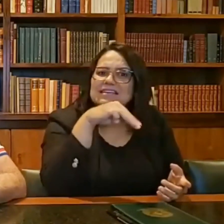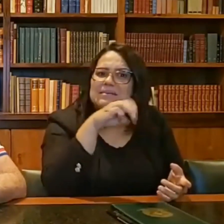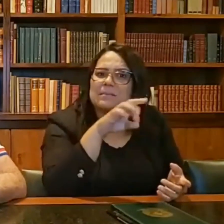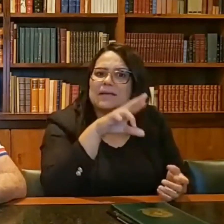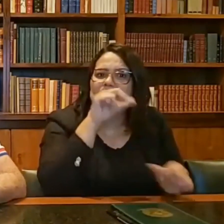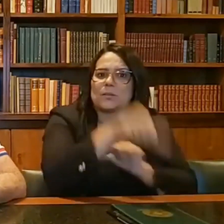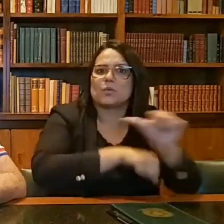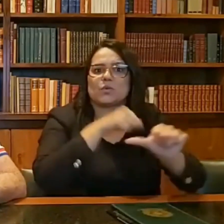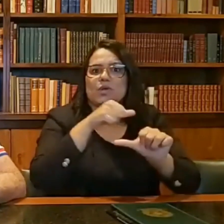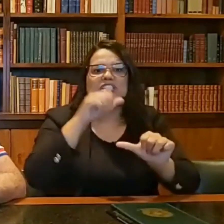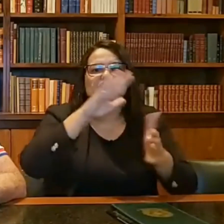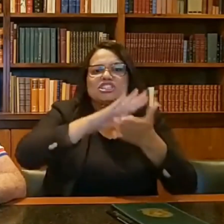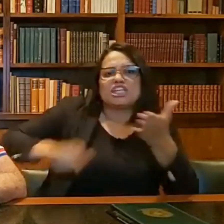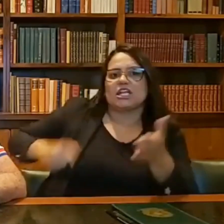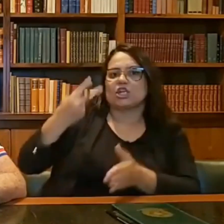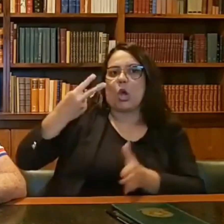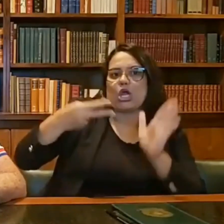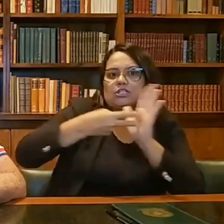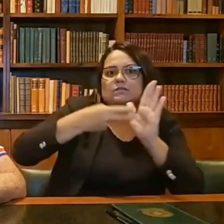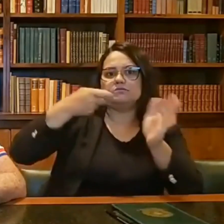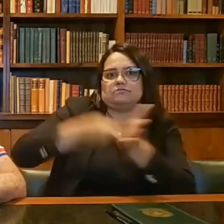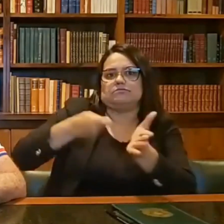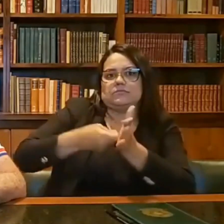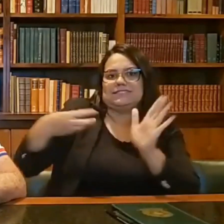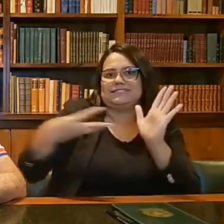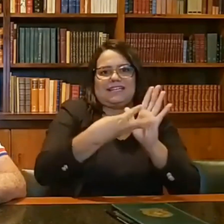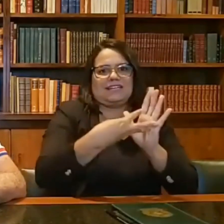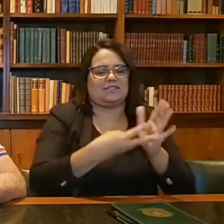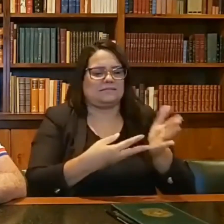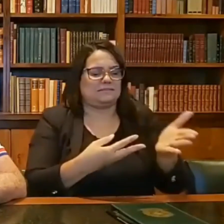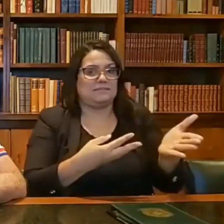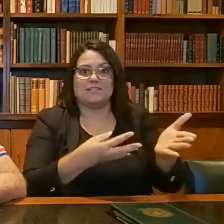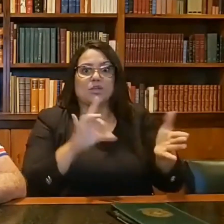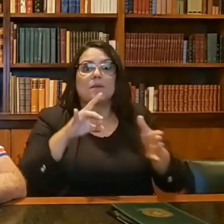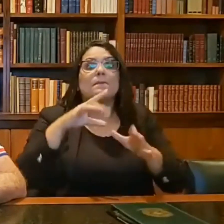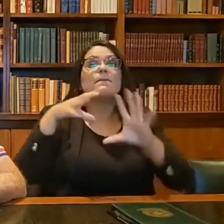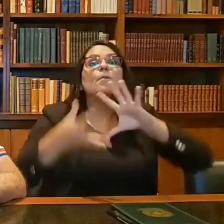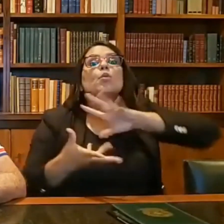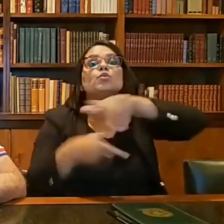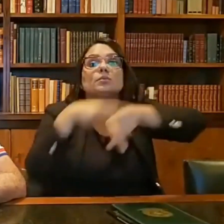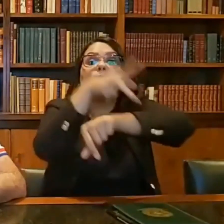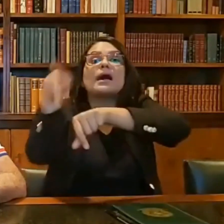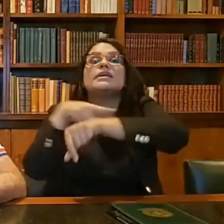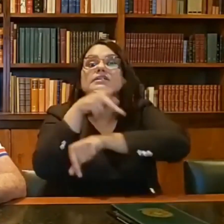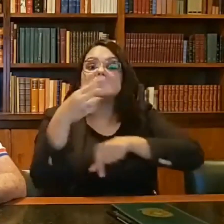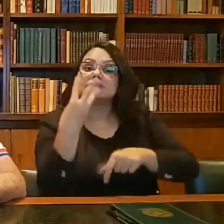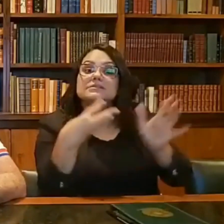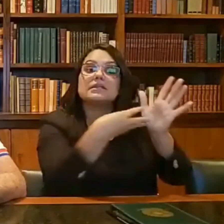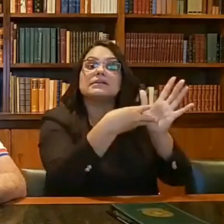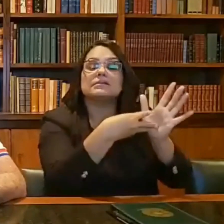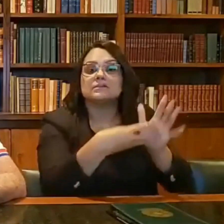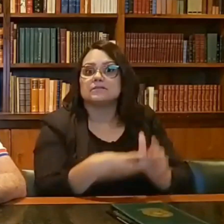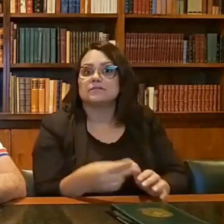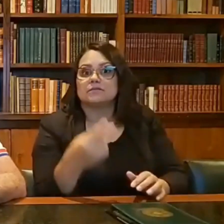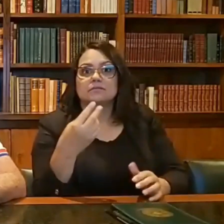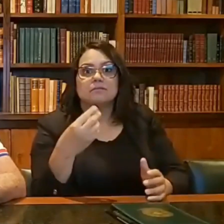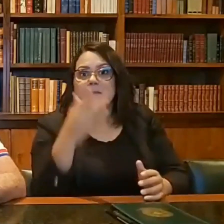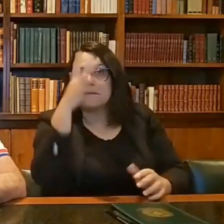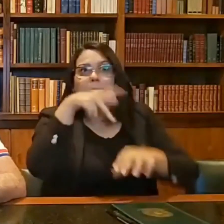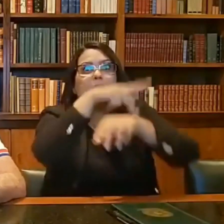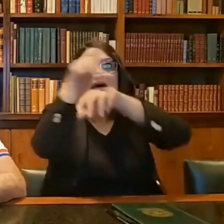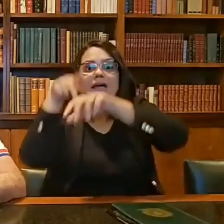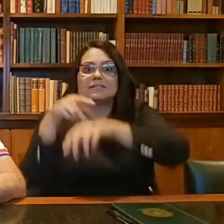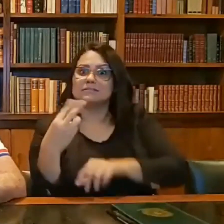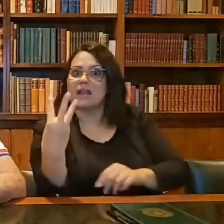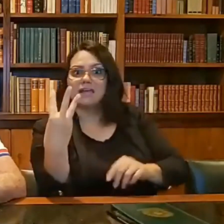olha, alguma coisa, alguma coisa não muito certa foi feita lá. Como está em estudo também,